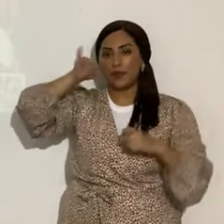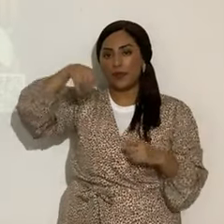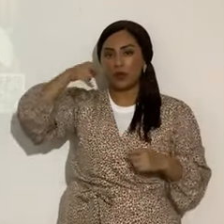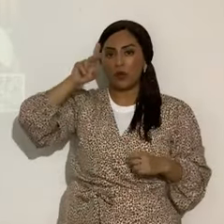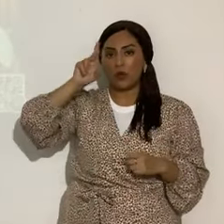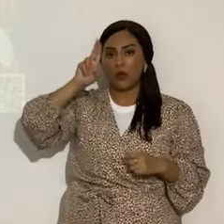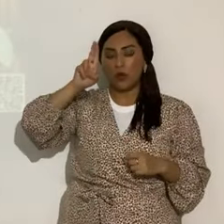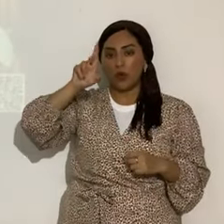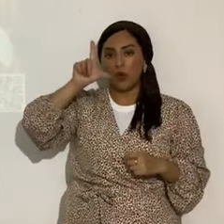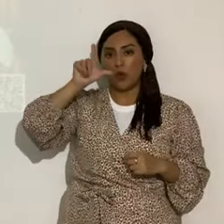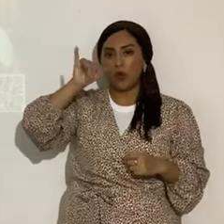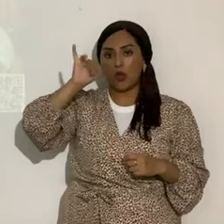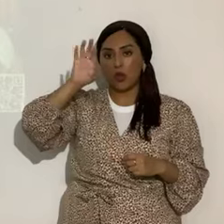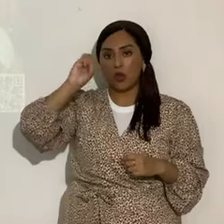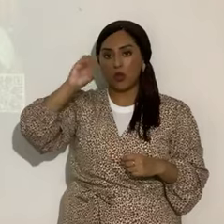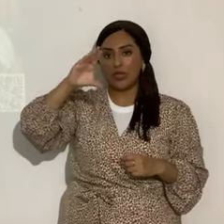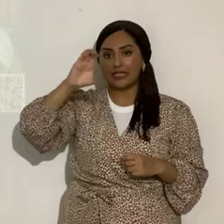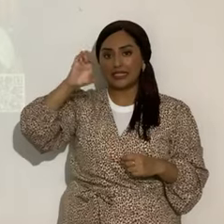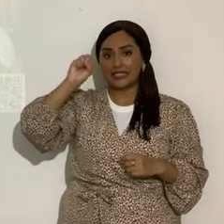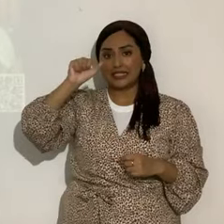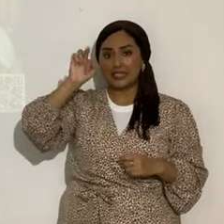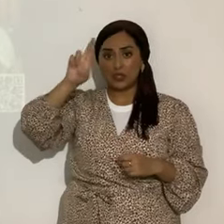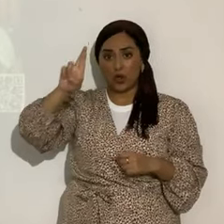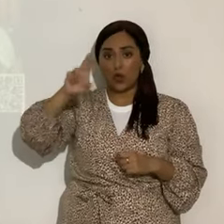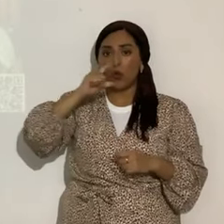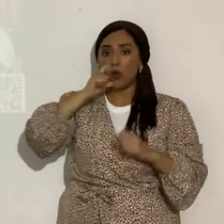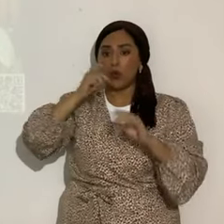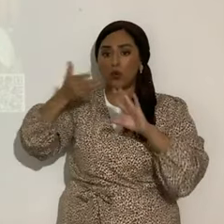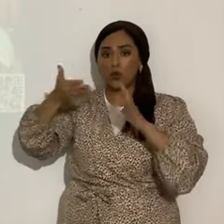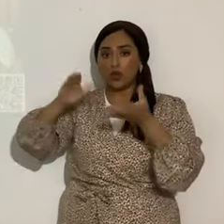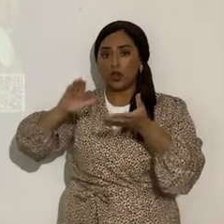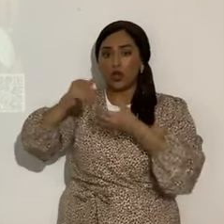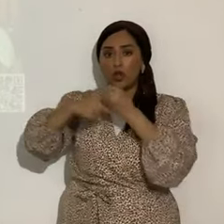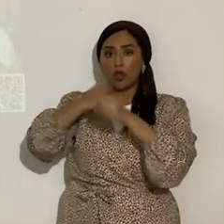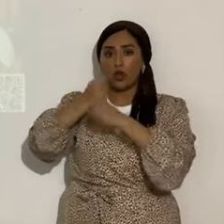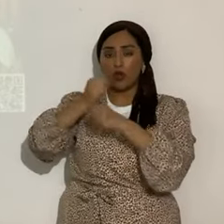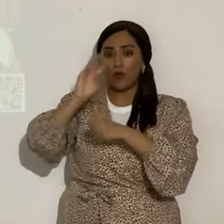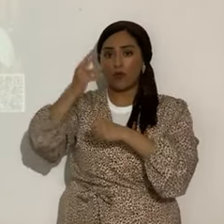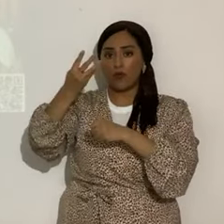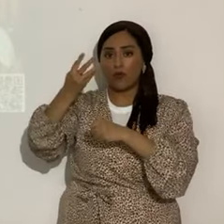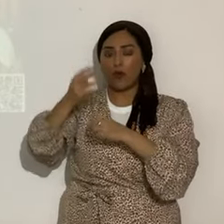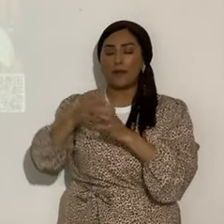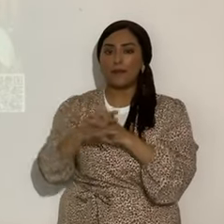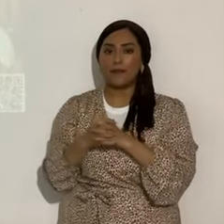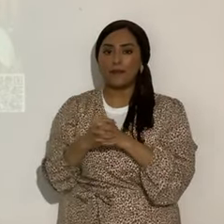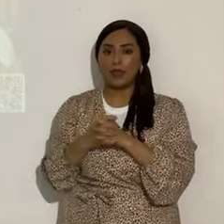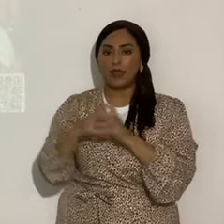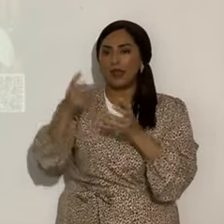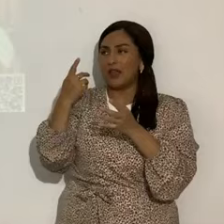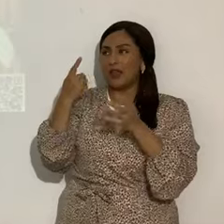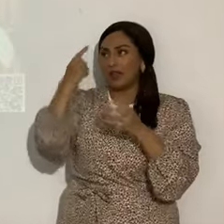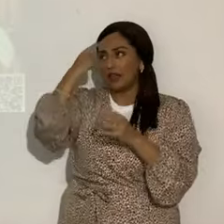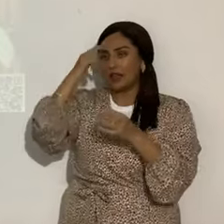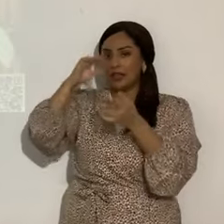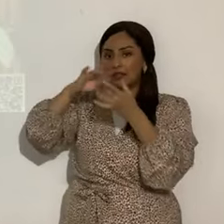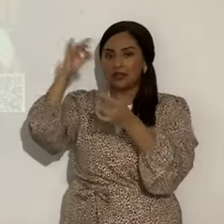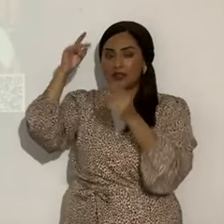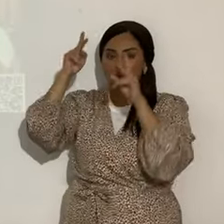44, después de nuestro gran señor Yashu HaMashiach, que iba a ser el alma de este tipo que se está friando en el